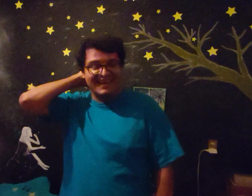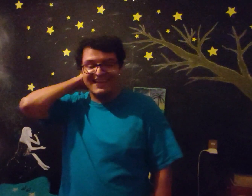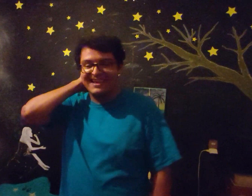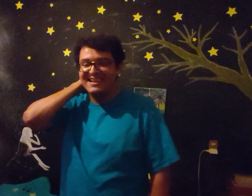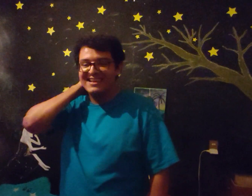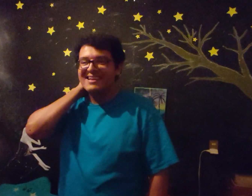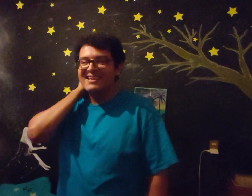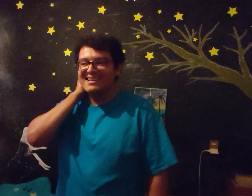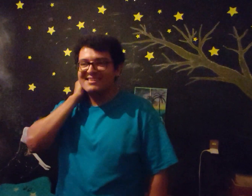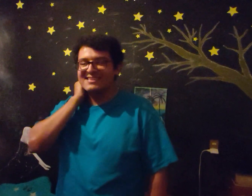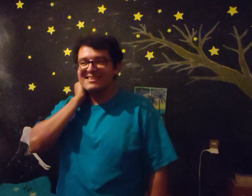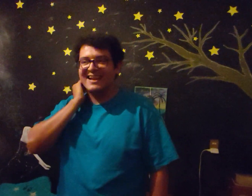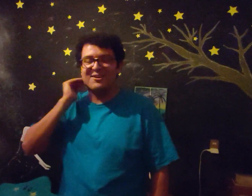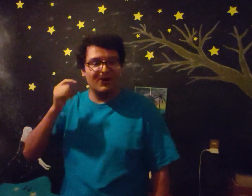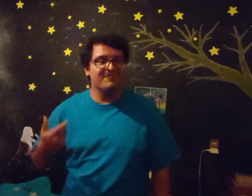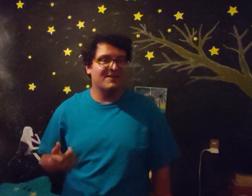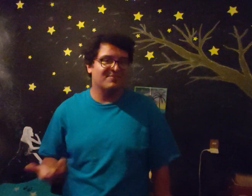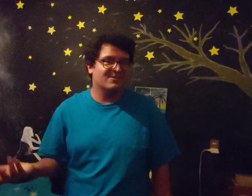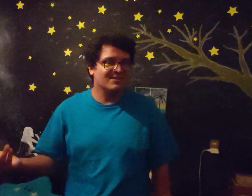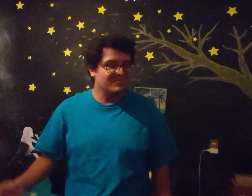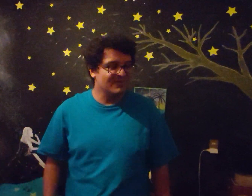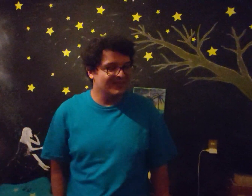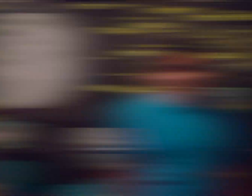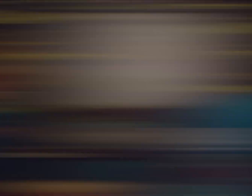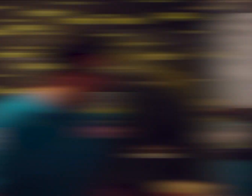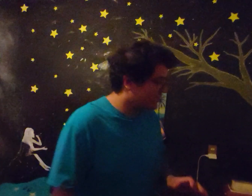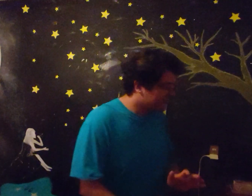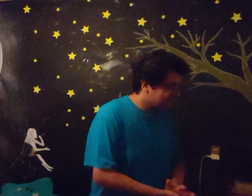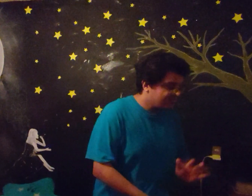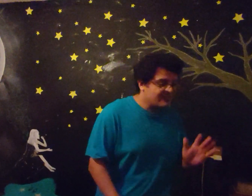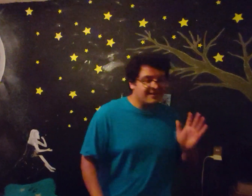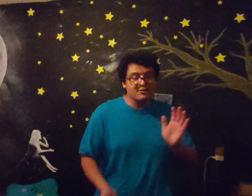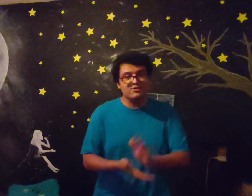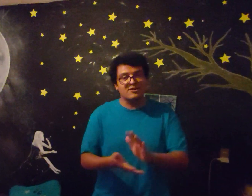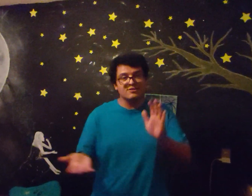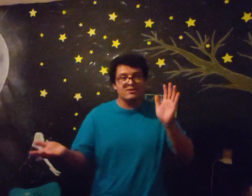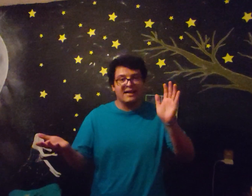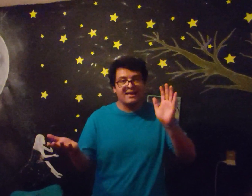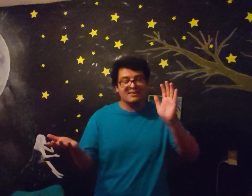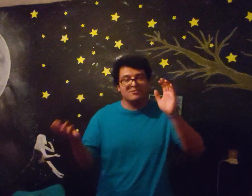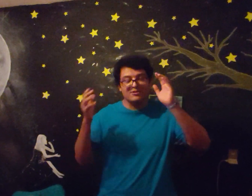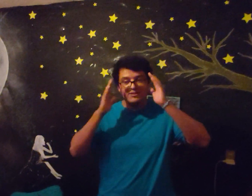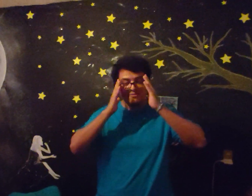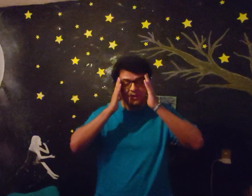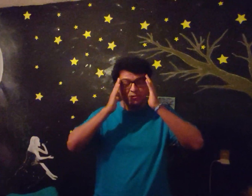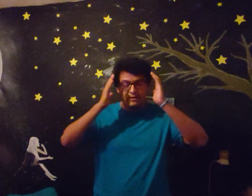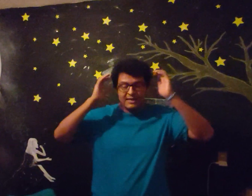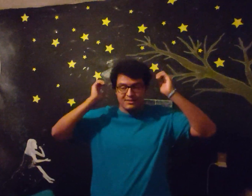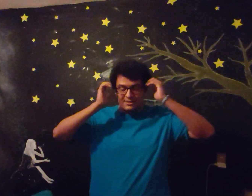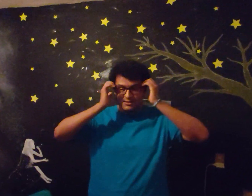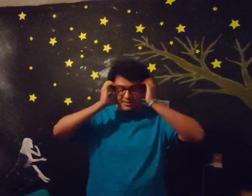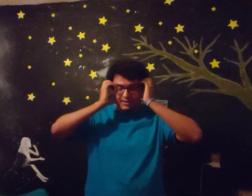Este Traerlo hoy Pero pues no se pudo Entonces con eso ya respondimos las preguntas Este